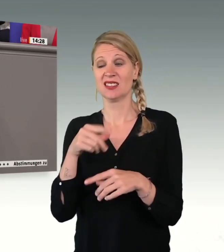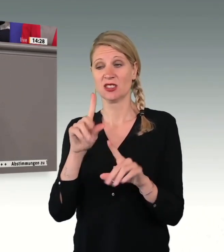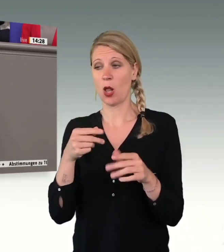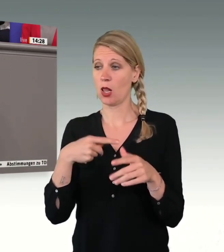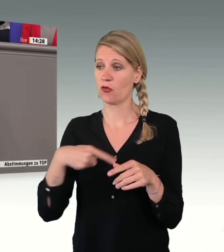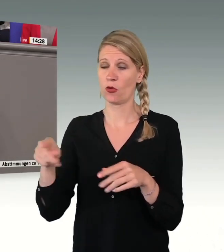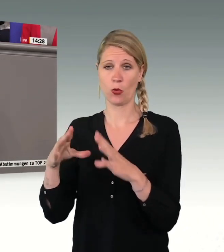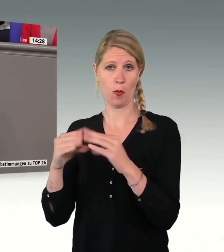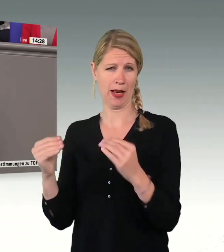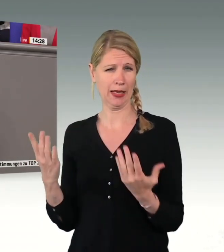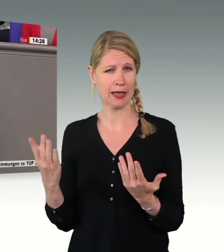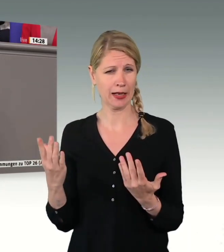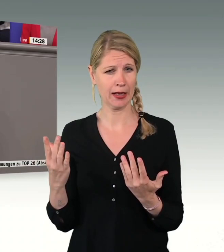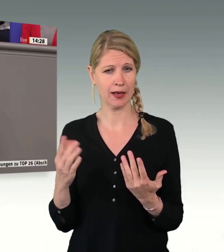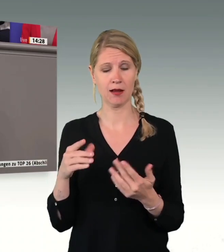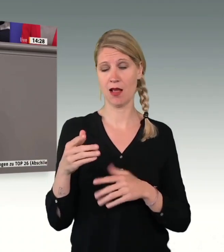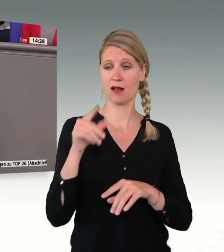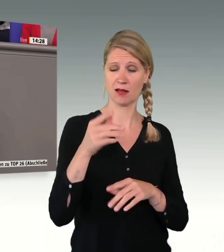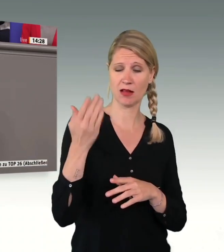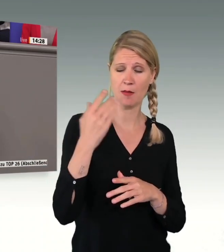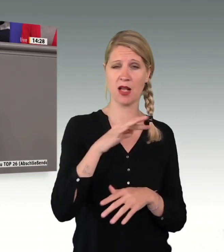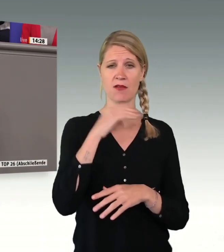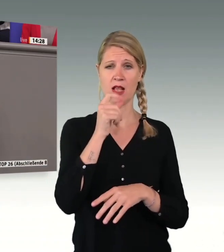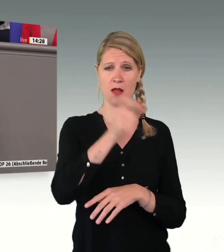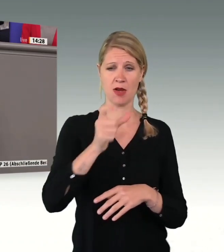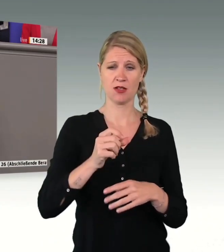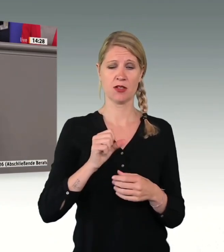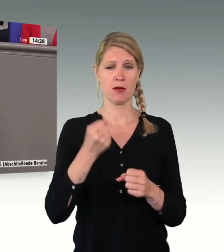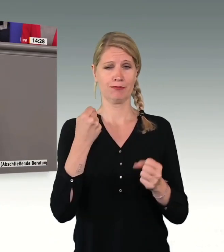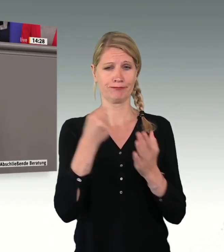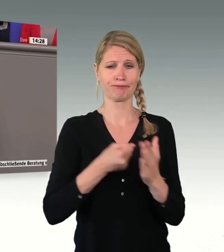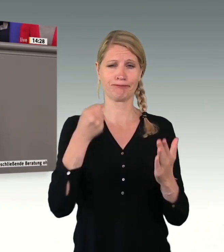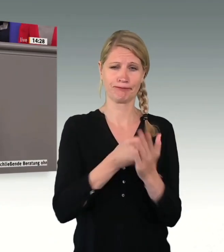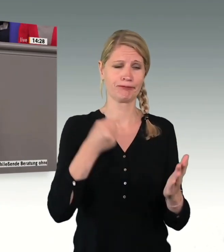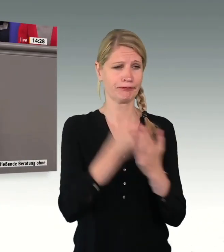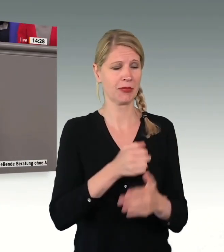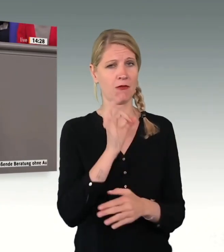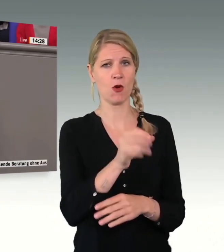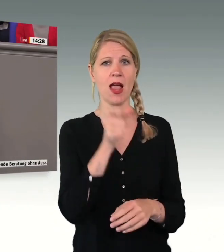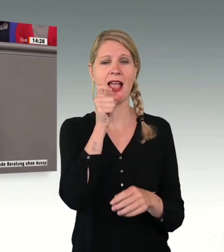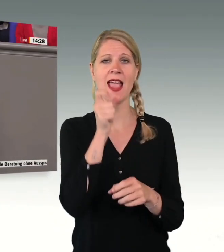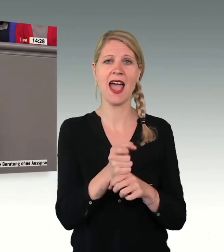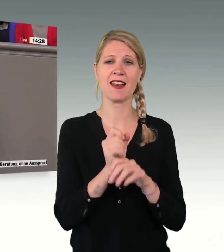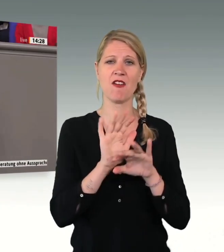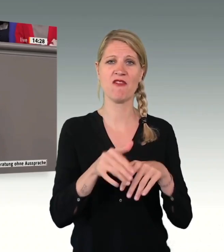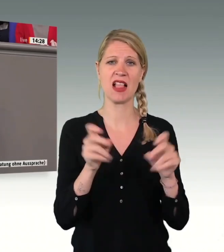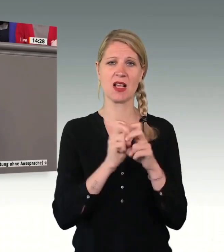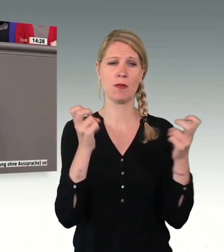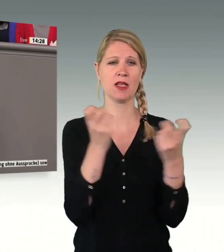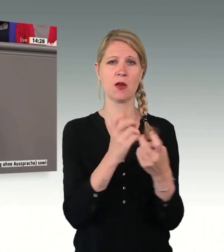unter Entscheidung der Härtefallkommission darf die Familie hierbleiben bei uns, aber Härtefallkommissionen sind nicht die Lösung.